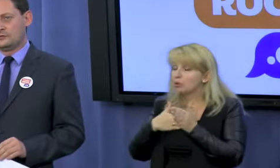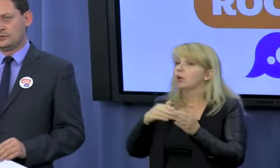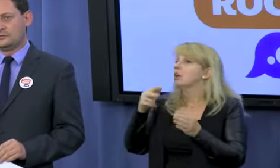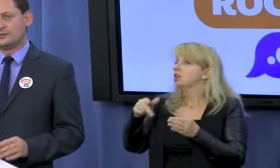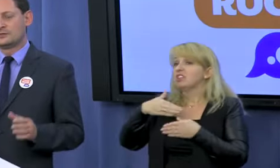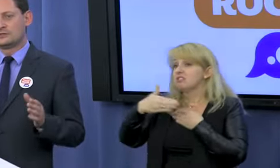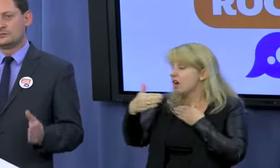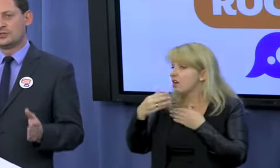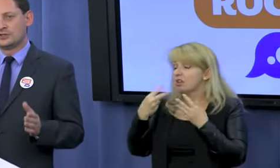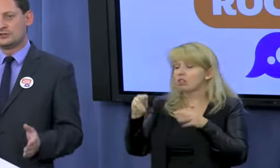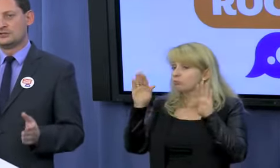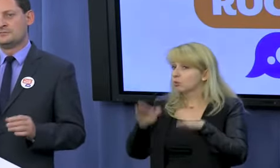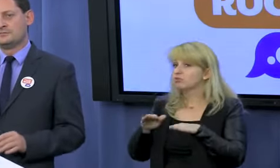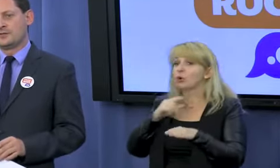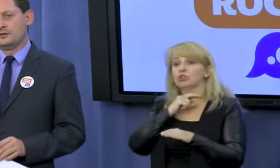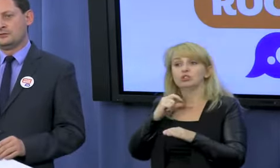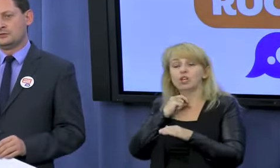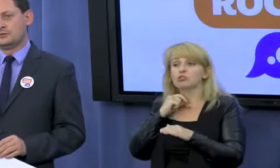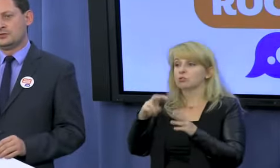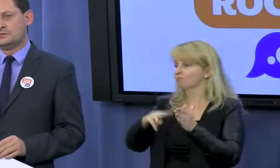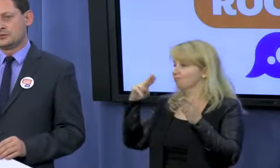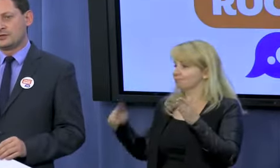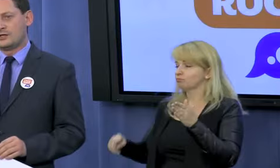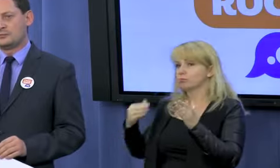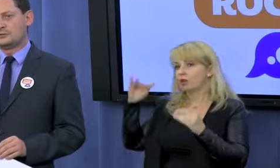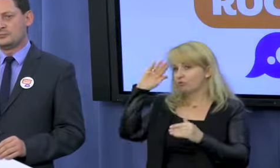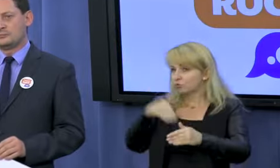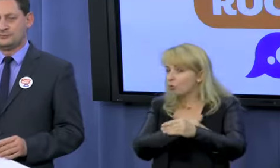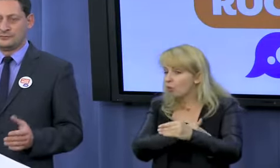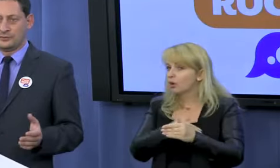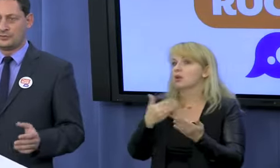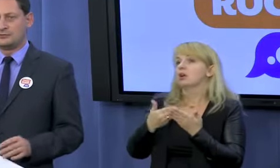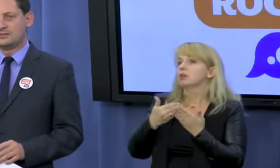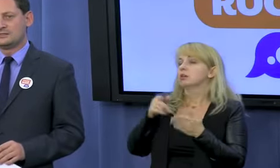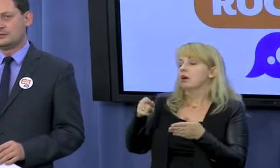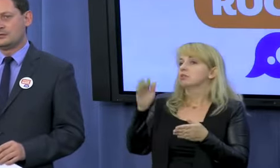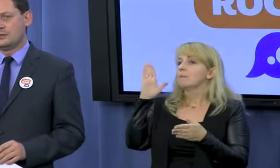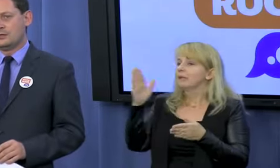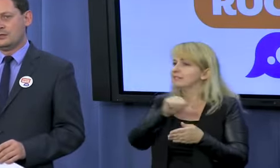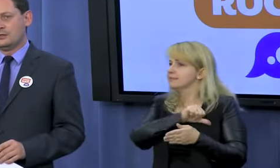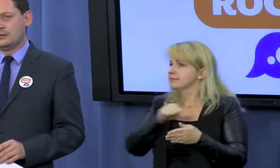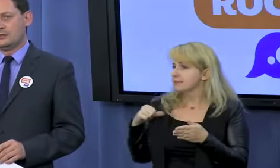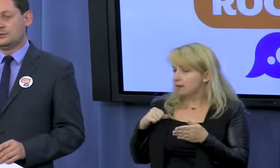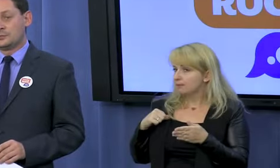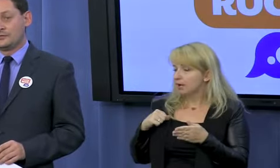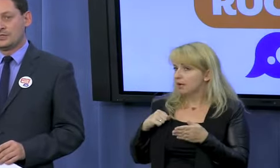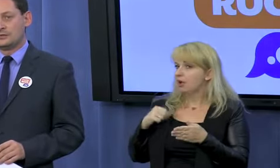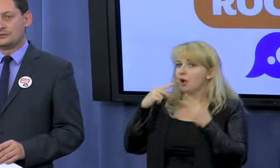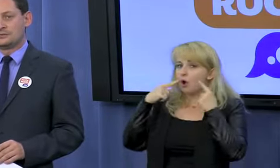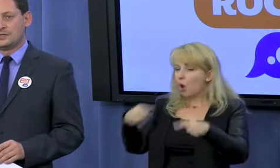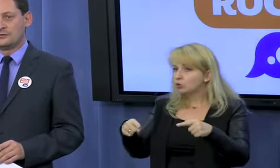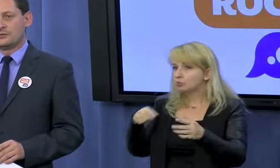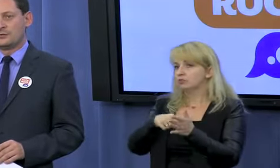która się w tej chwili odbywa, nie odsunie księży od dzieci w szkołach, będzie ponosiła ryzyko i